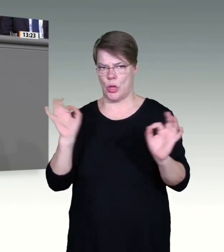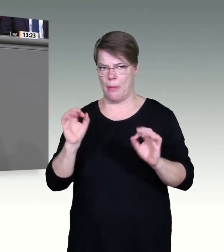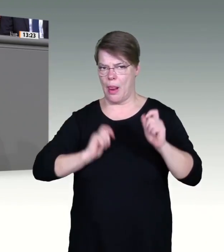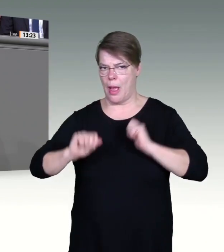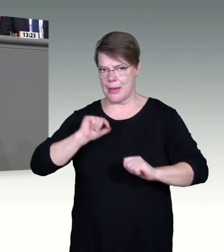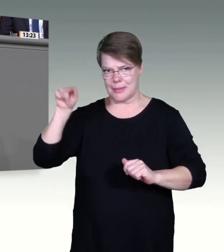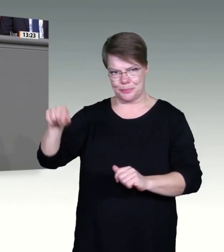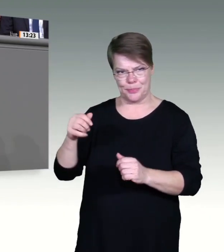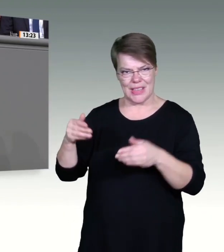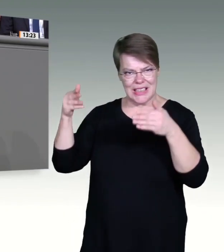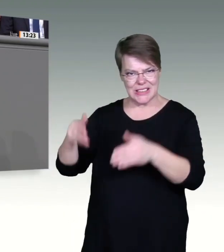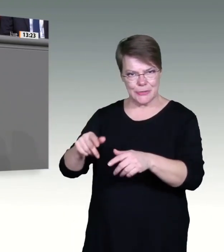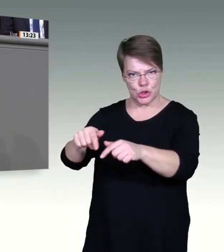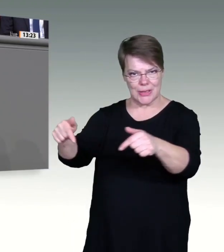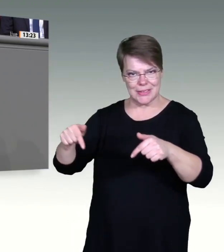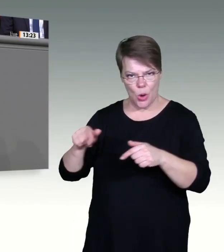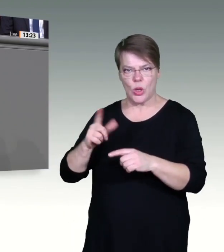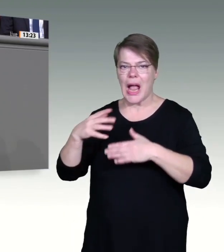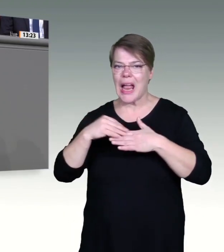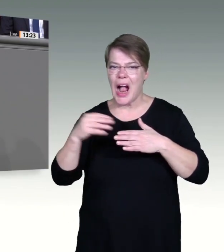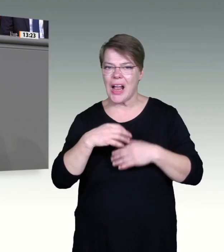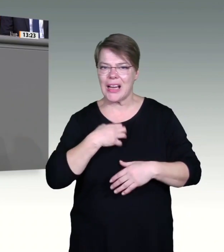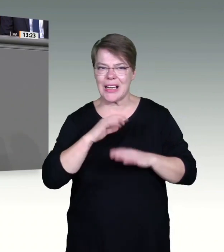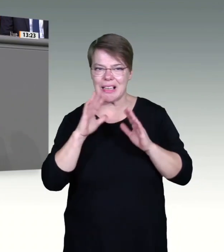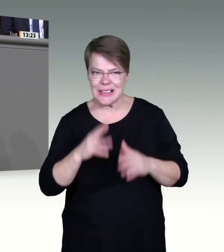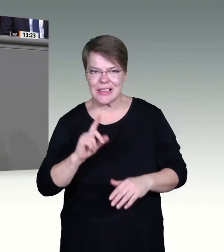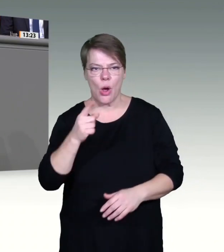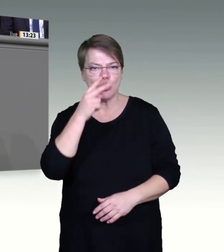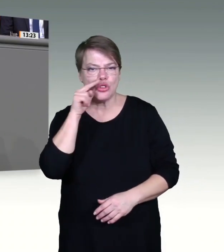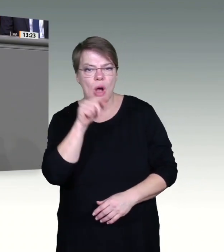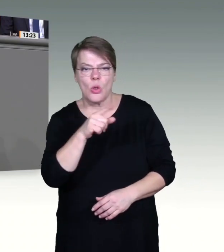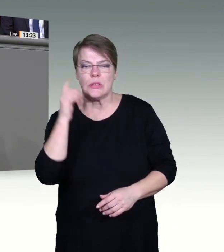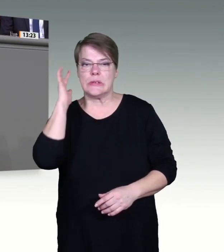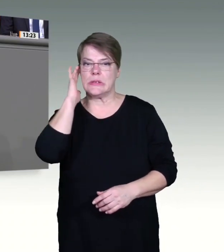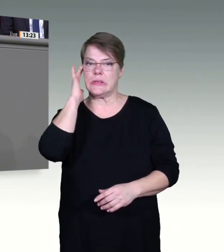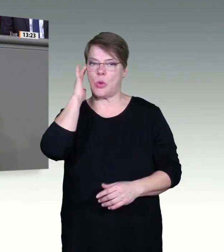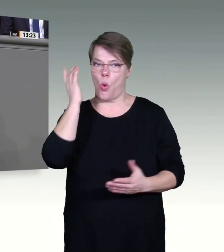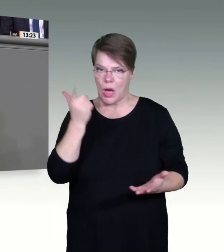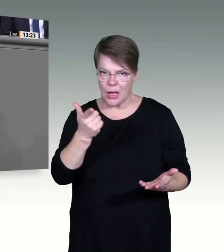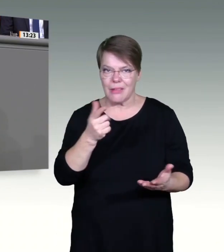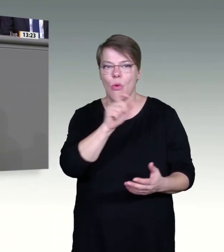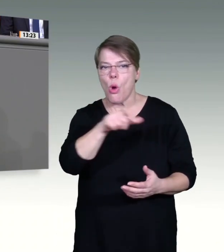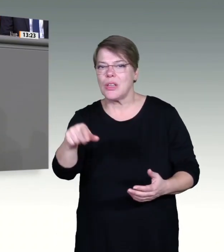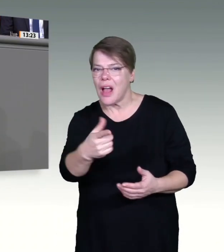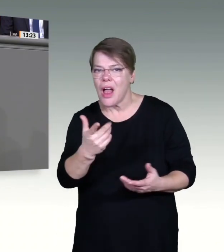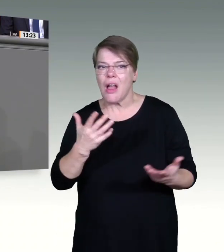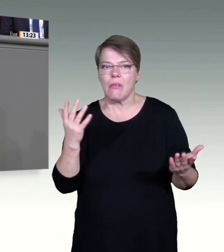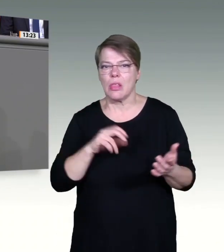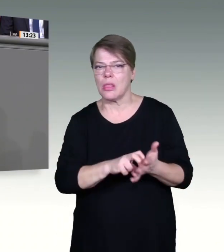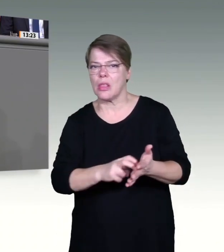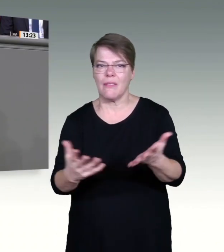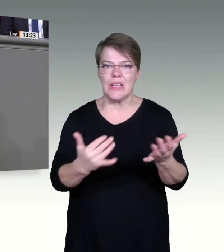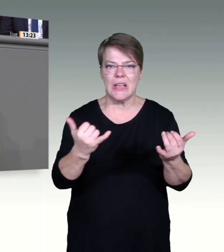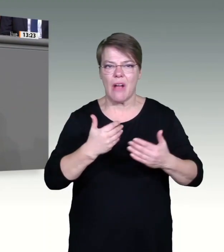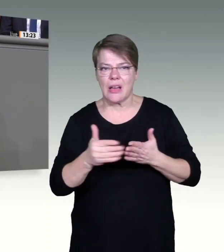ist schnell und anpassungsfähig. Deshalb müssen wir ebenso schnell und anpassungsfähig reagieren. Da bleibt nicht